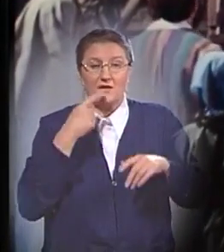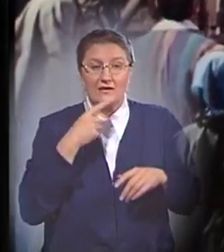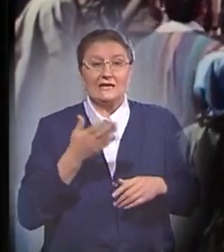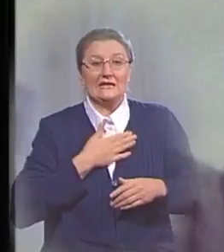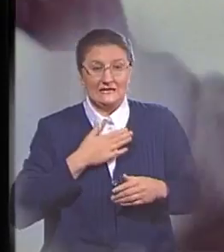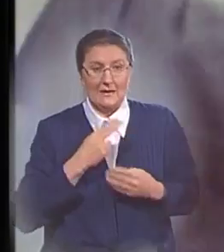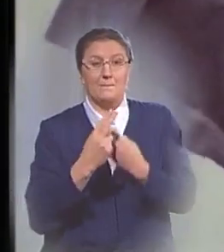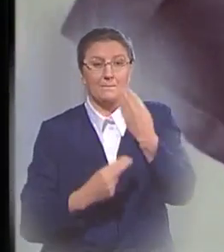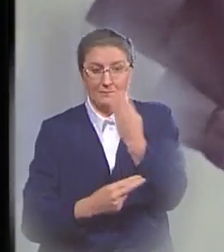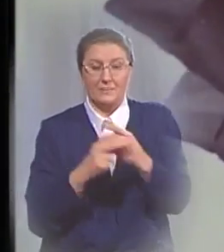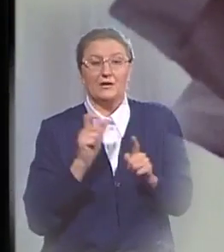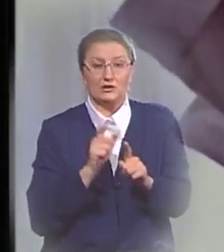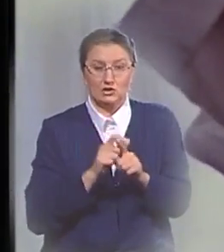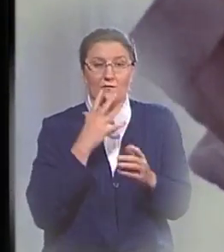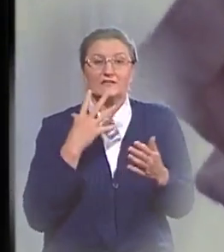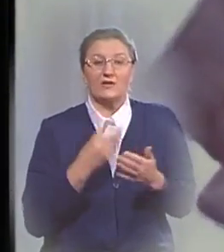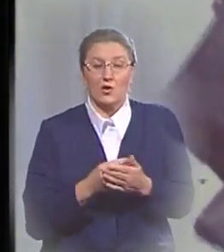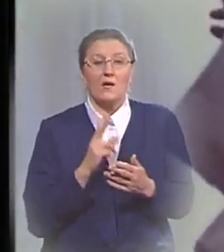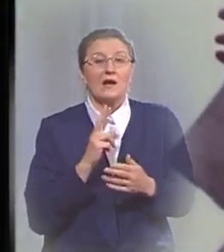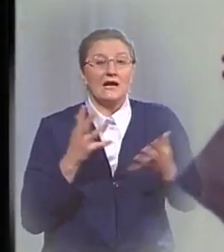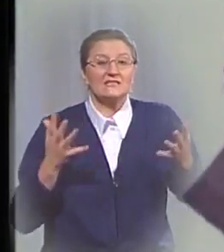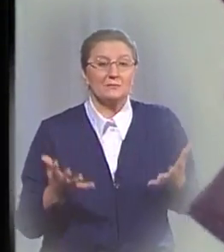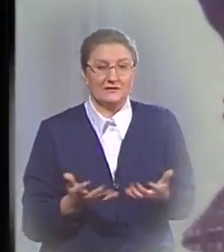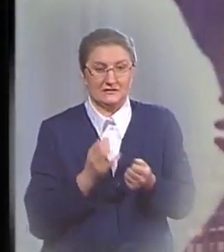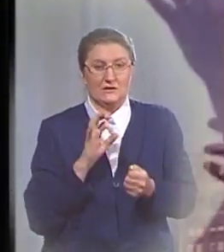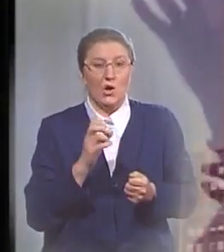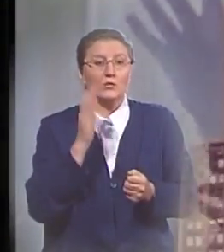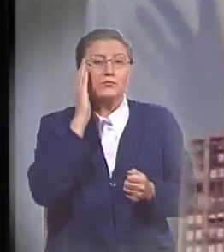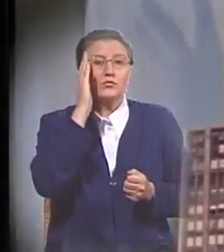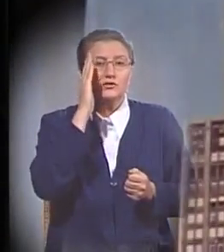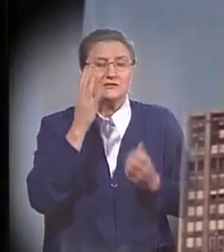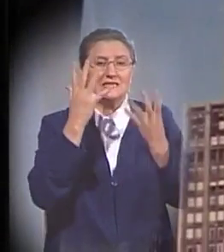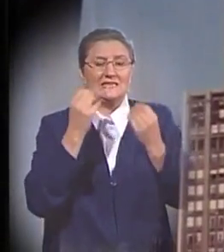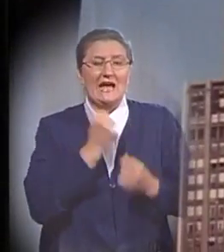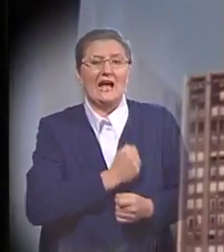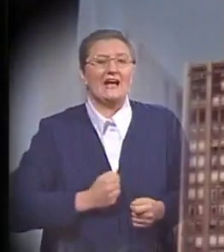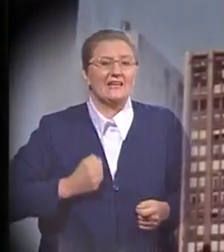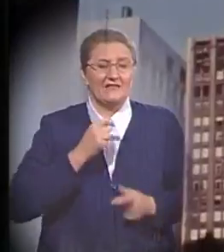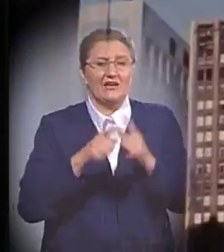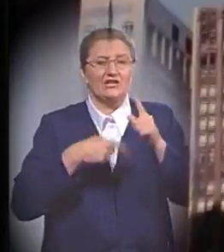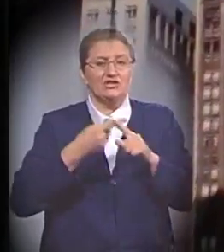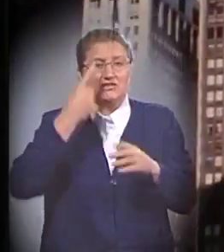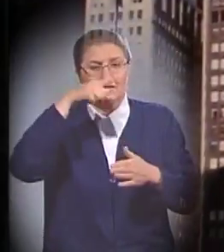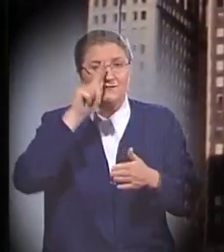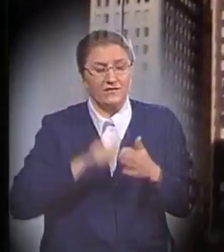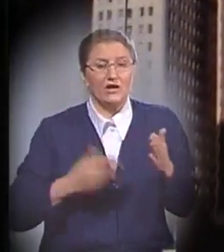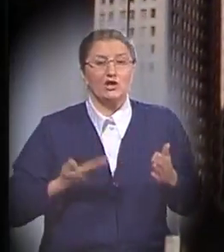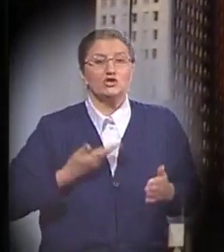в Библии, в Слове Своем, как спастись от грядущего дня гнева через веру, живую веру,